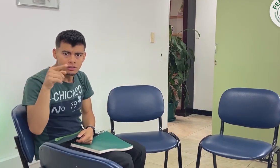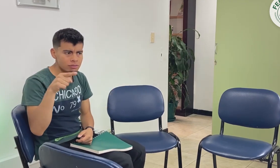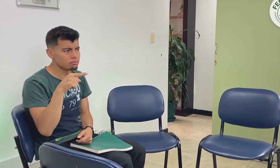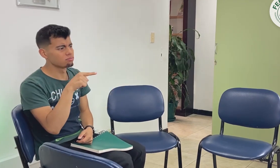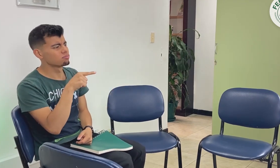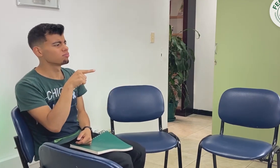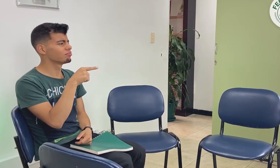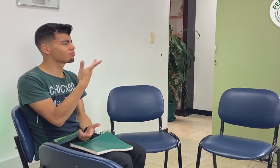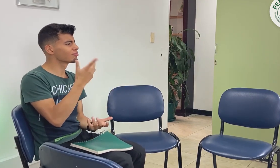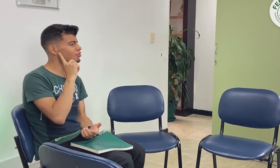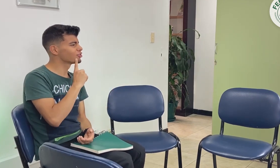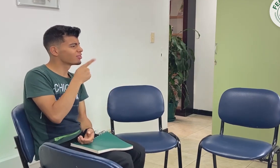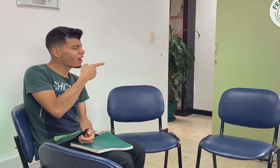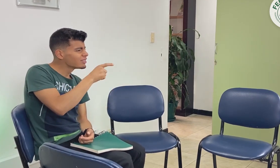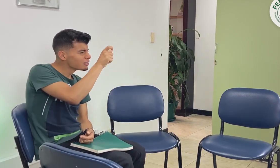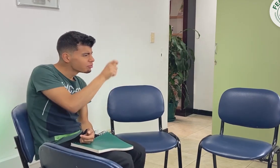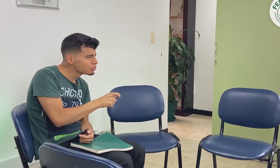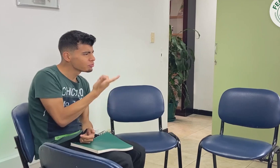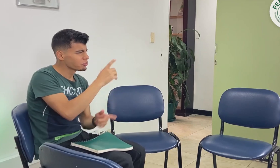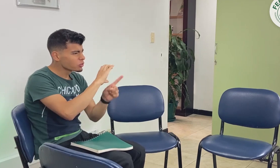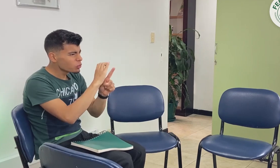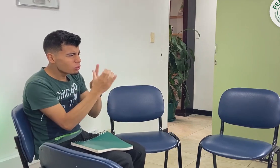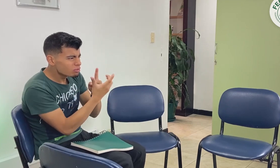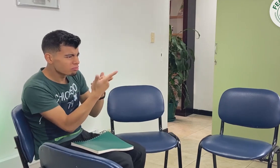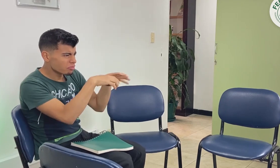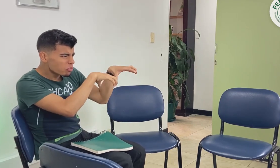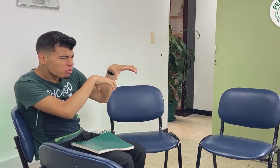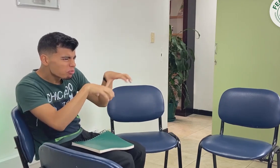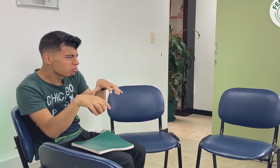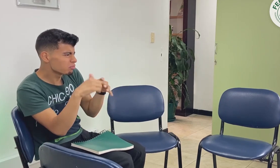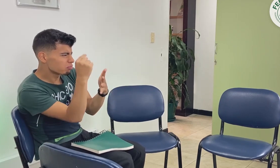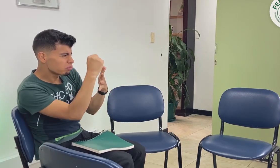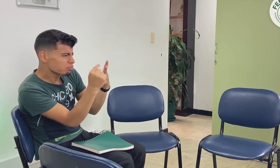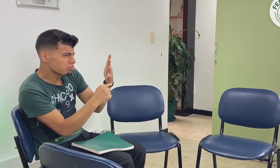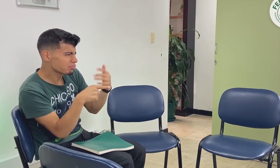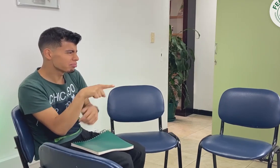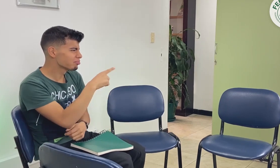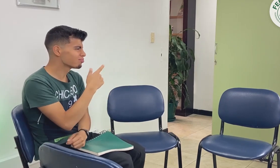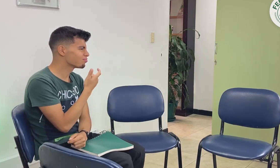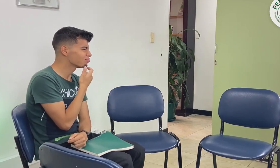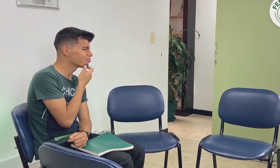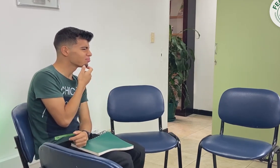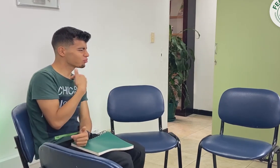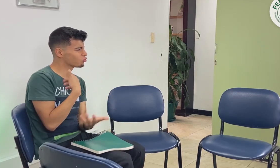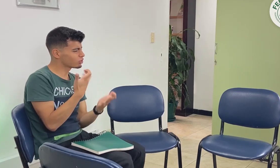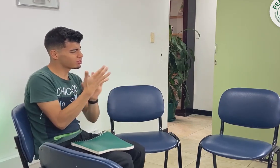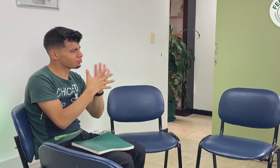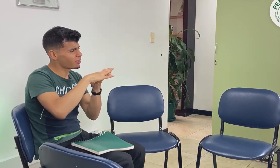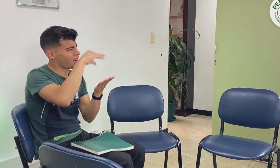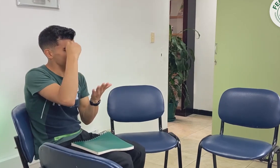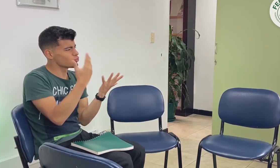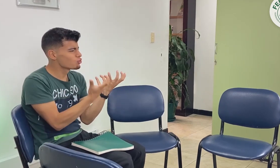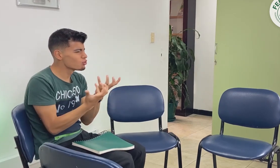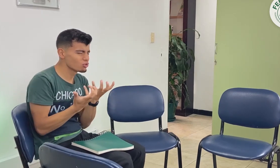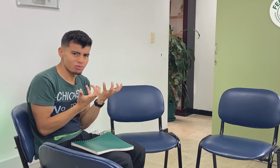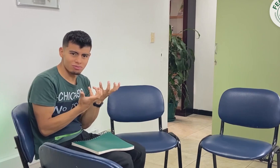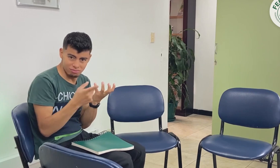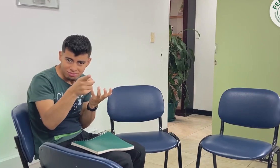¿Qué es una persona sorda? ¿Cuál es su cultura? ¿Cómo actúan? Entre otras cosas Y seguro quieres